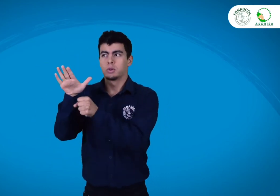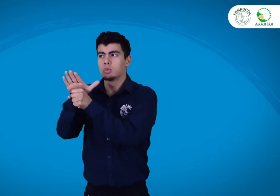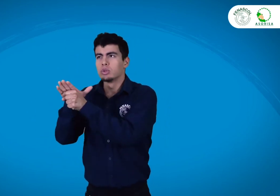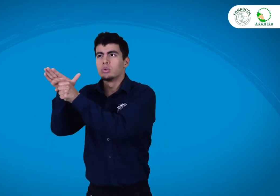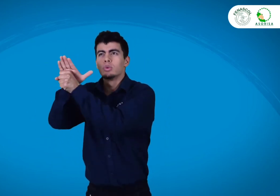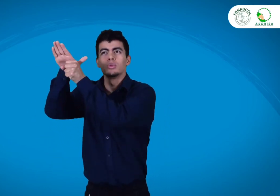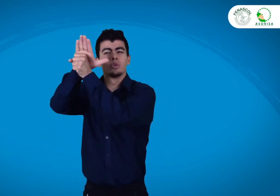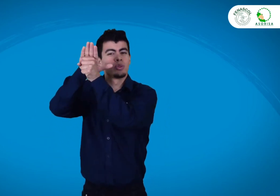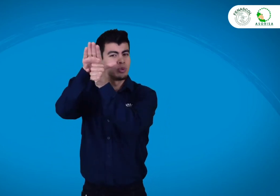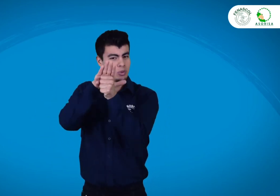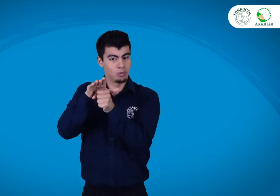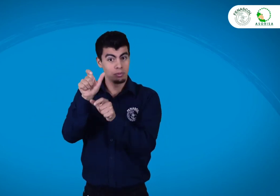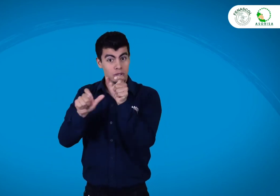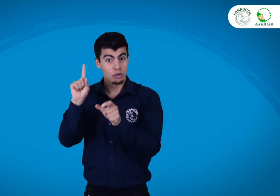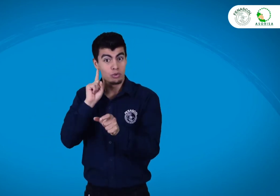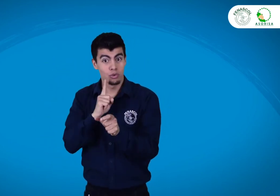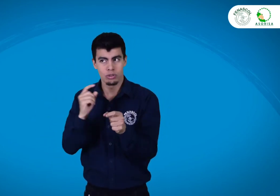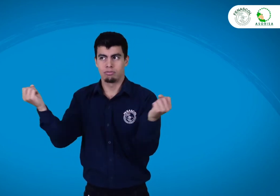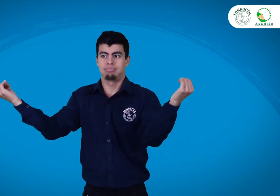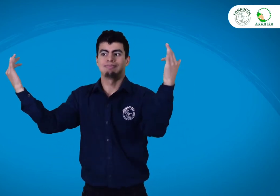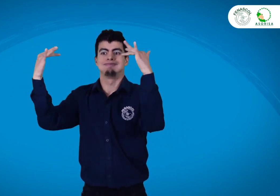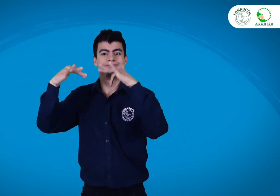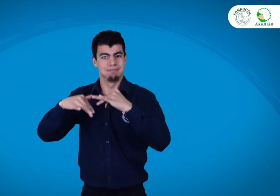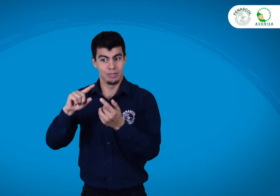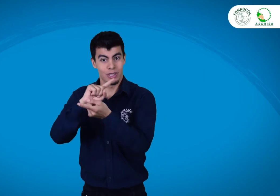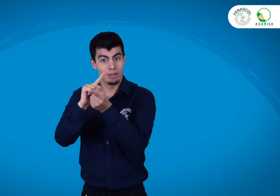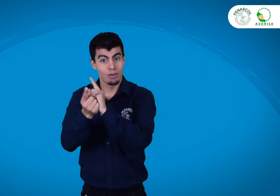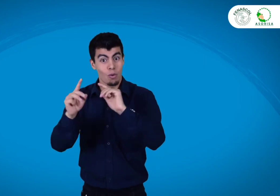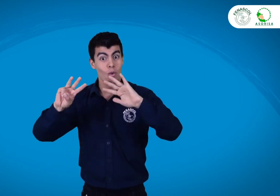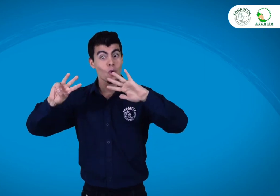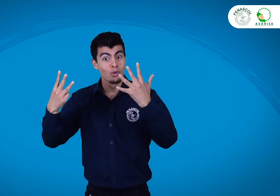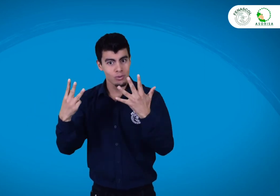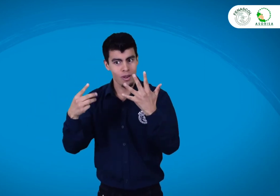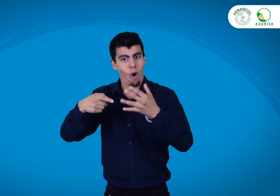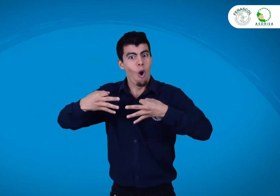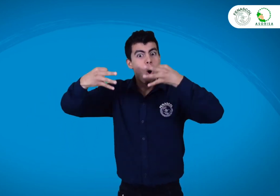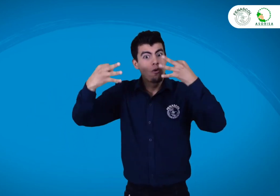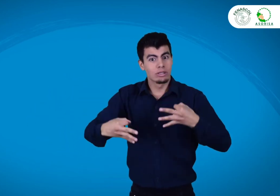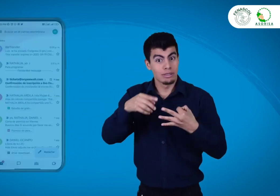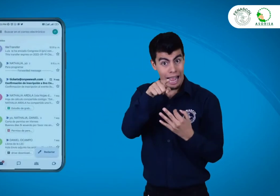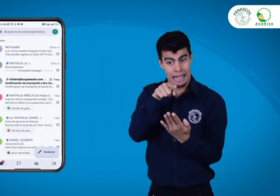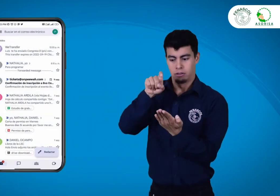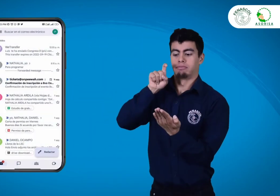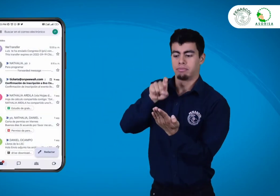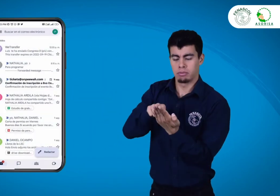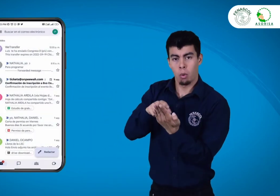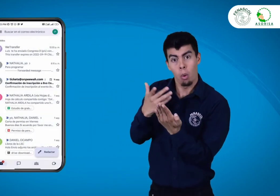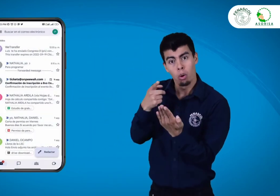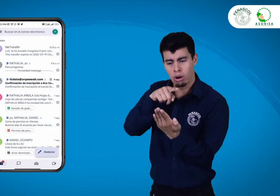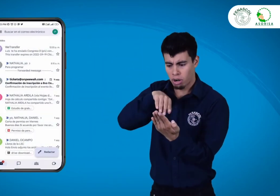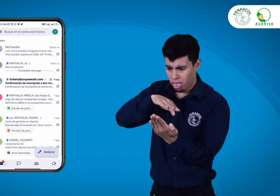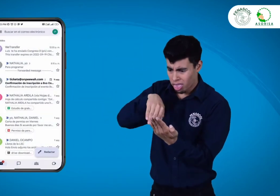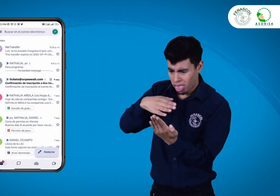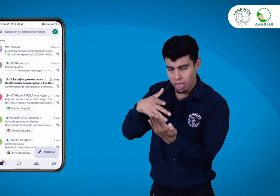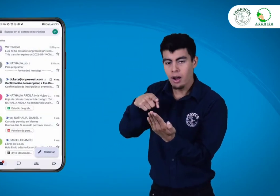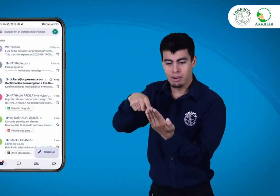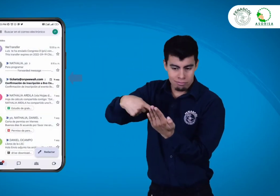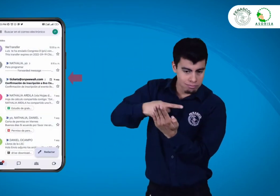registro al octavo congreso de la situación de la persona sorda en Colombia. Si no lo encuentras, puedes dirigirte a la carpeta de spam.